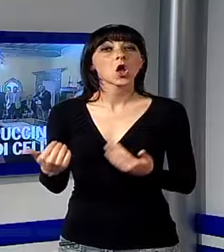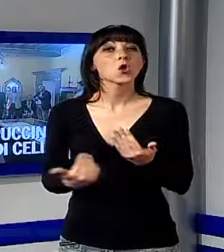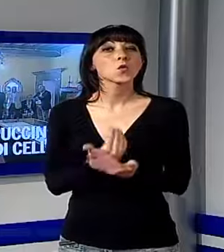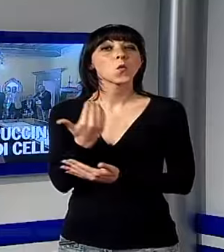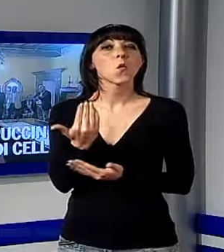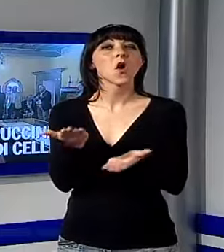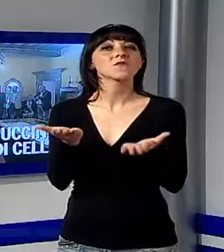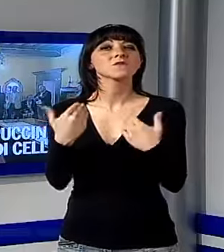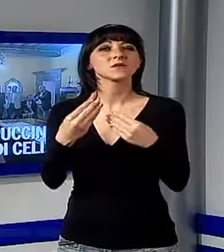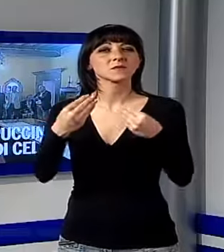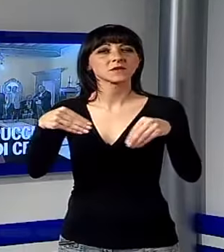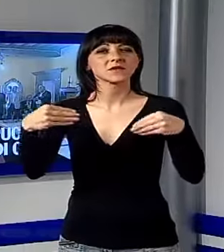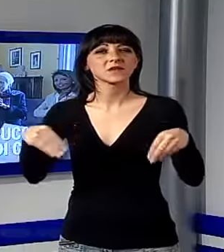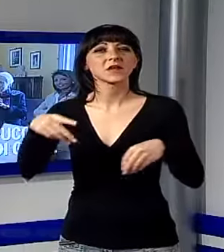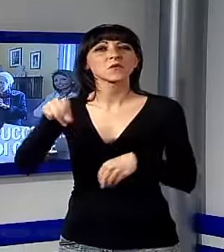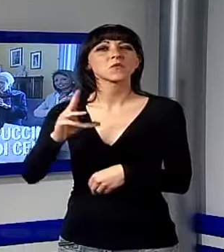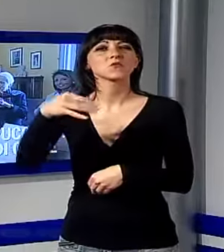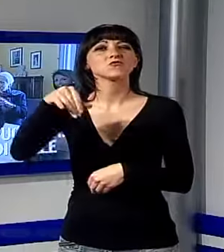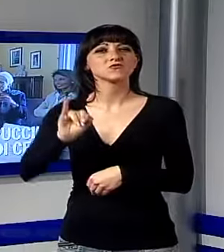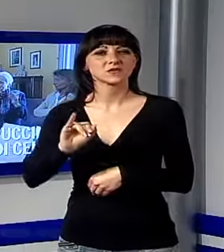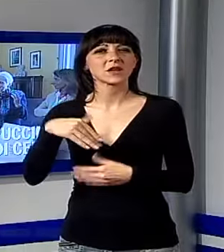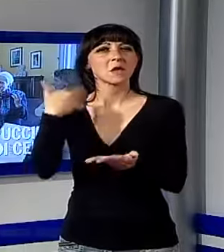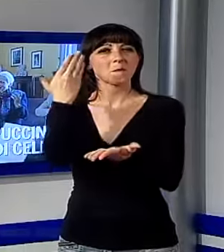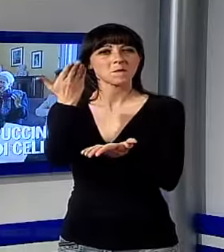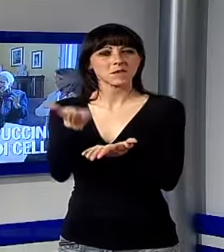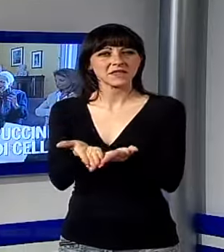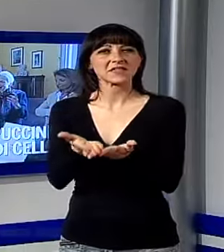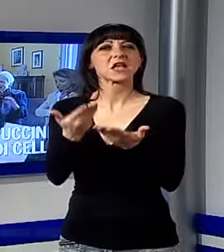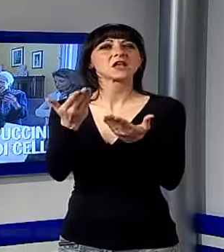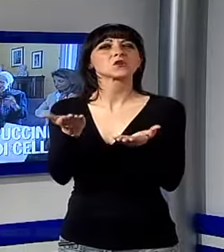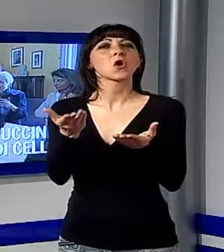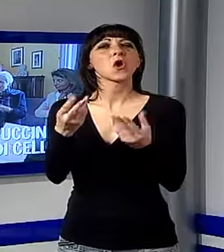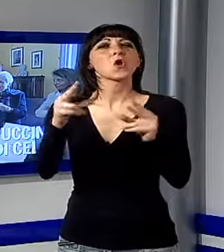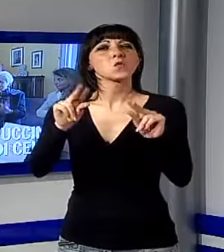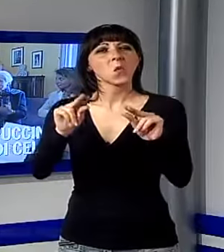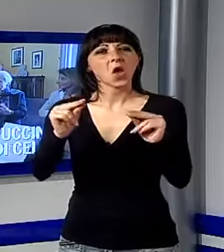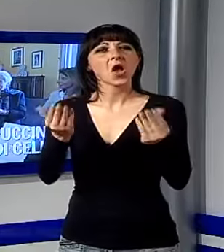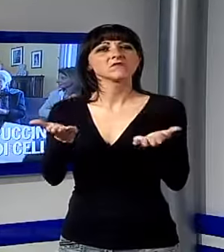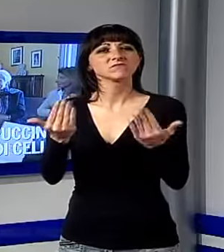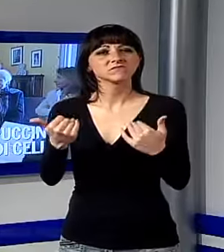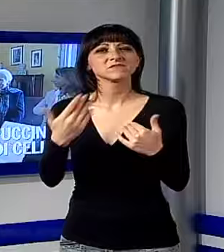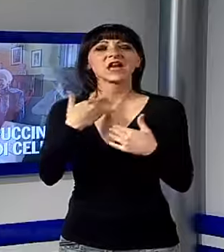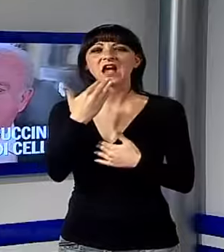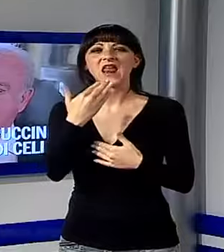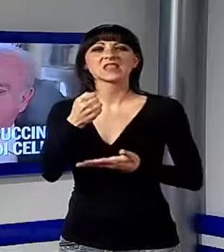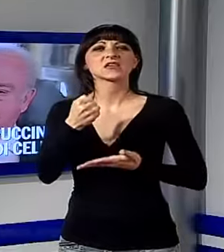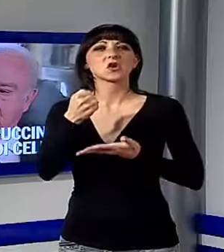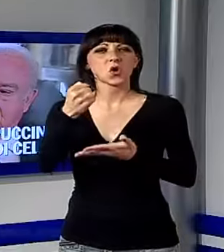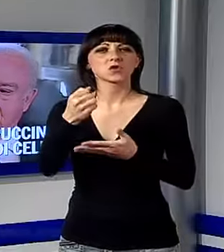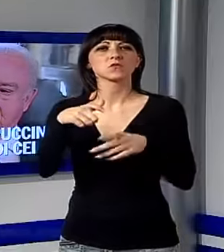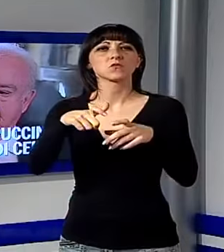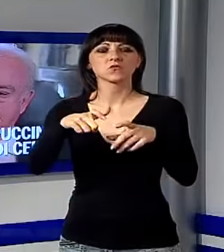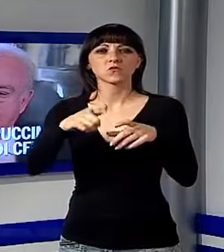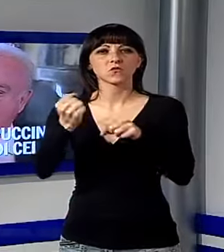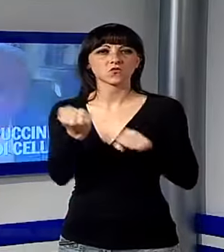il Museo di Celle, presentate le acquisizioni dell'Associazione Lucchesi del Mondo grazie al contributo della Fondazione Cassa di